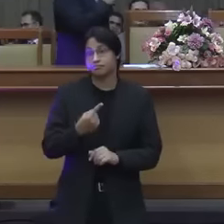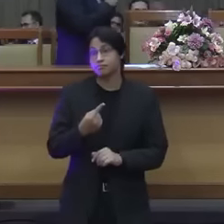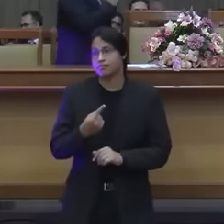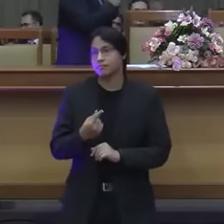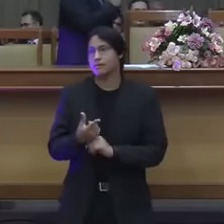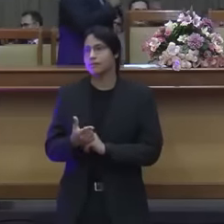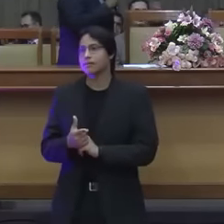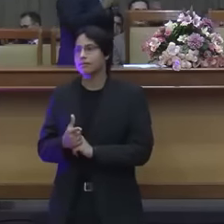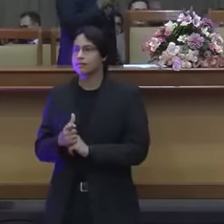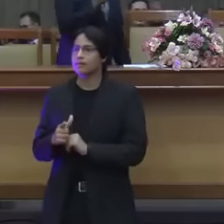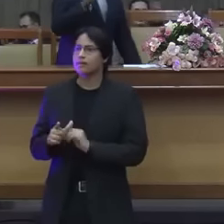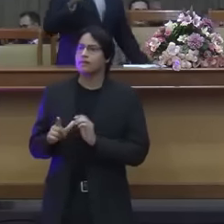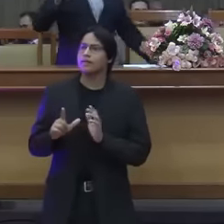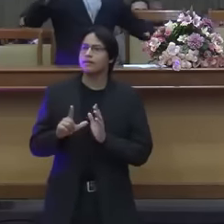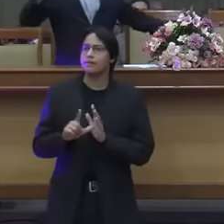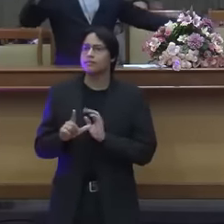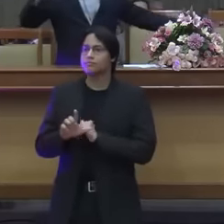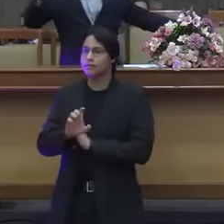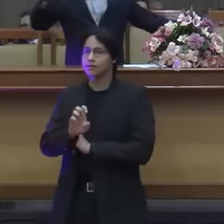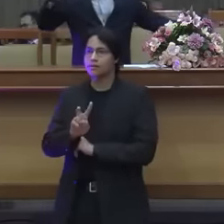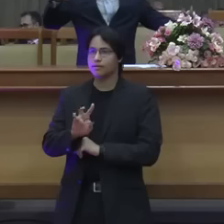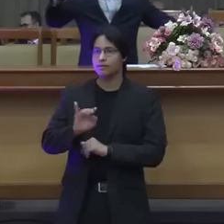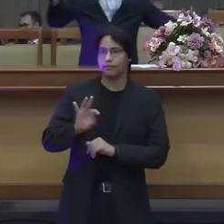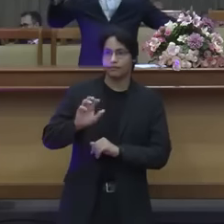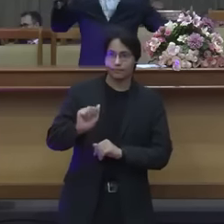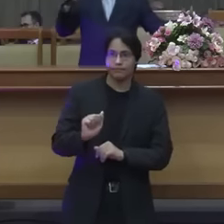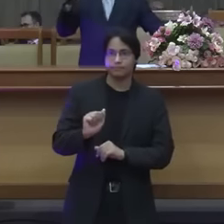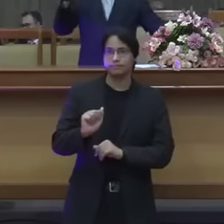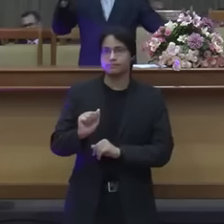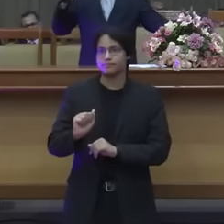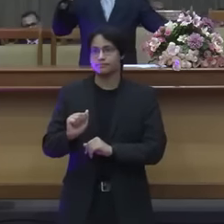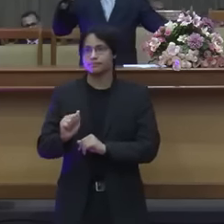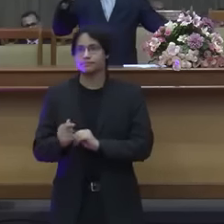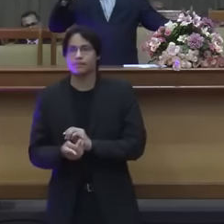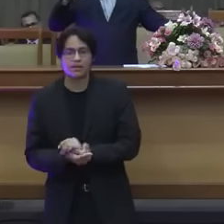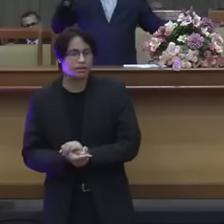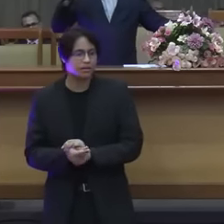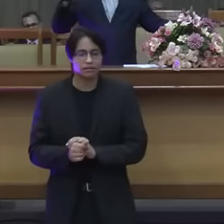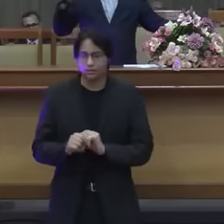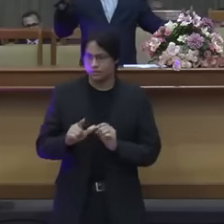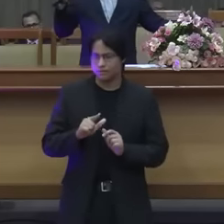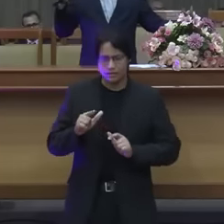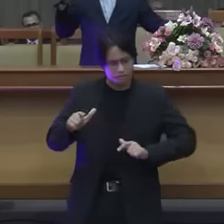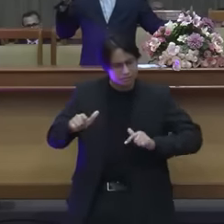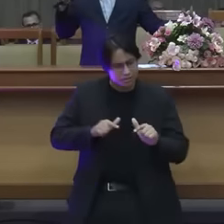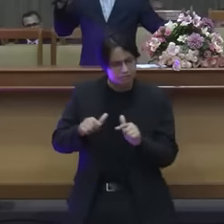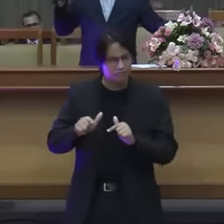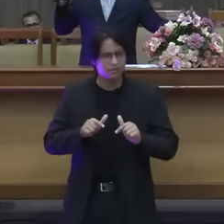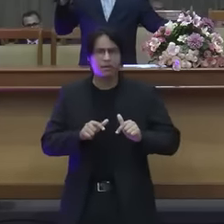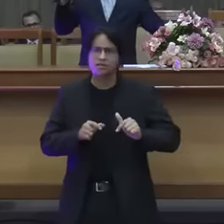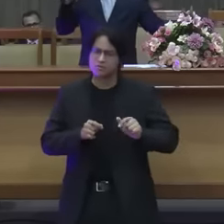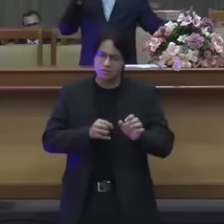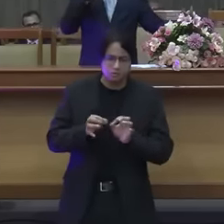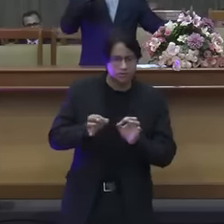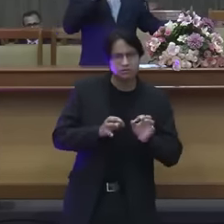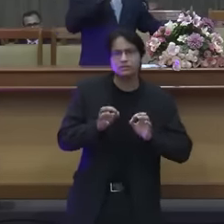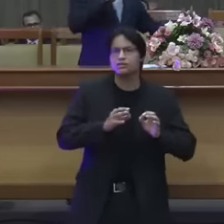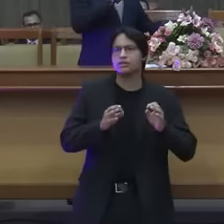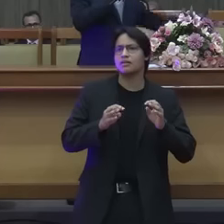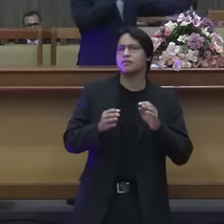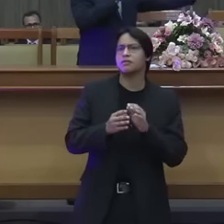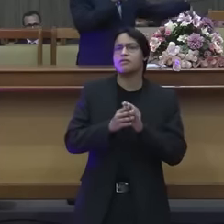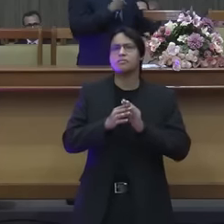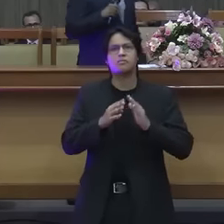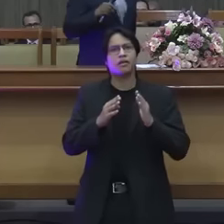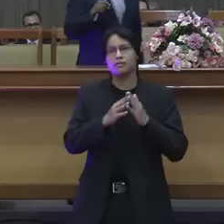santas levita era o que tirava a tenda porque tem irmão que diz eu sou levita do tempo do Davi